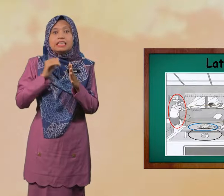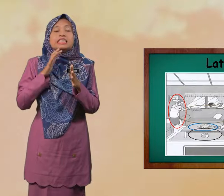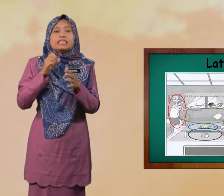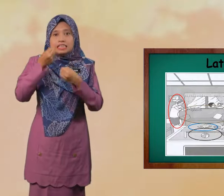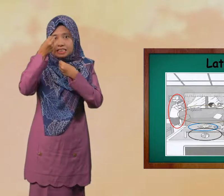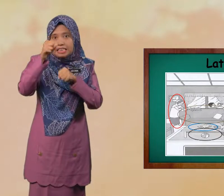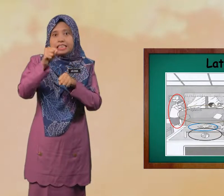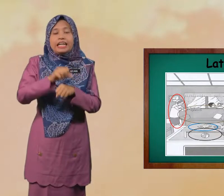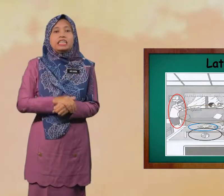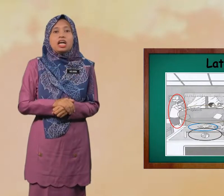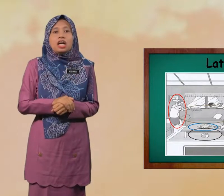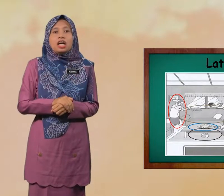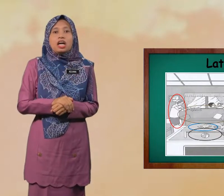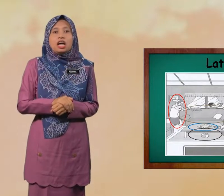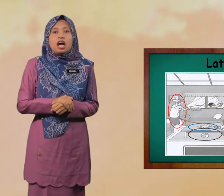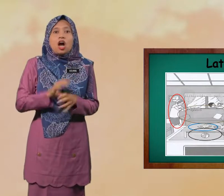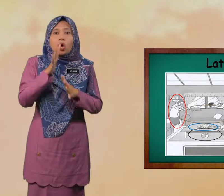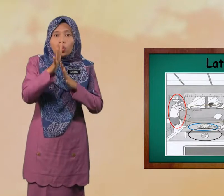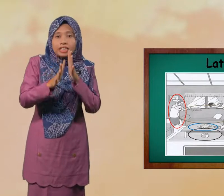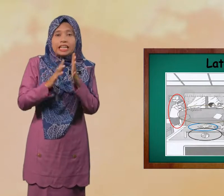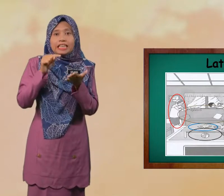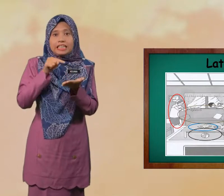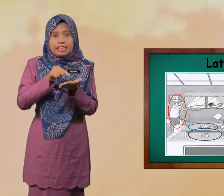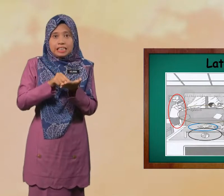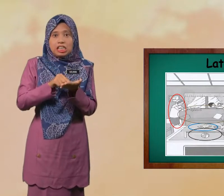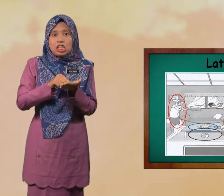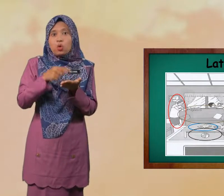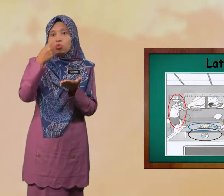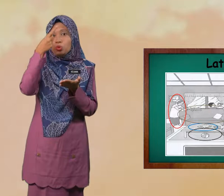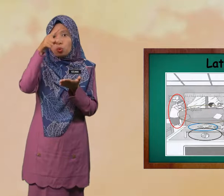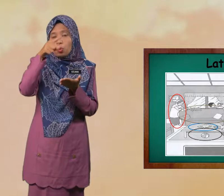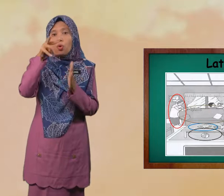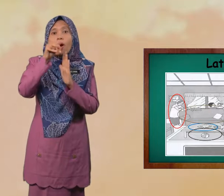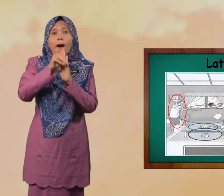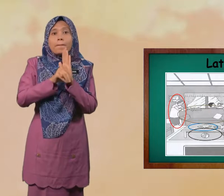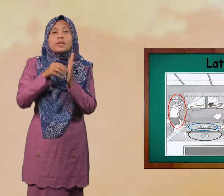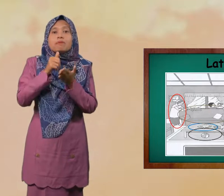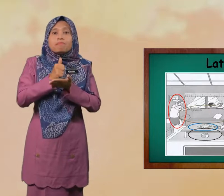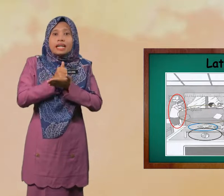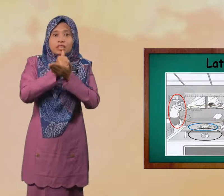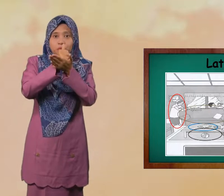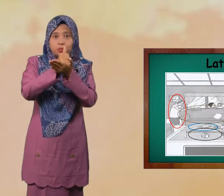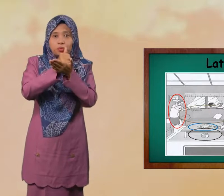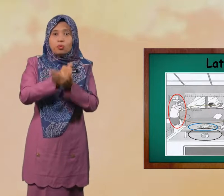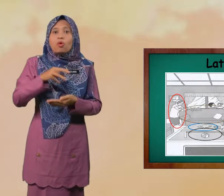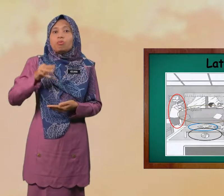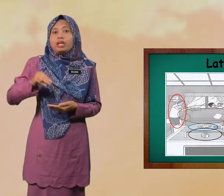Sediakan Kod Kod tangan Ini Untuk Membantu Murid